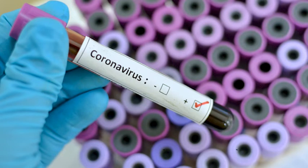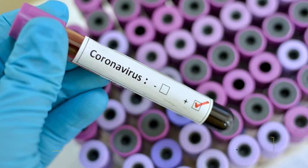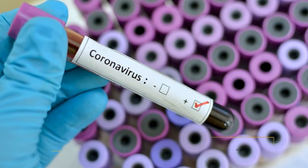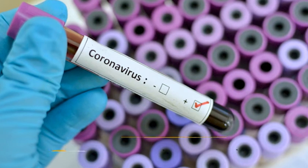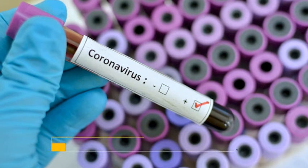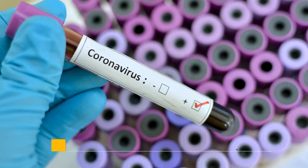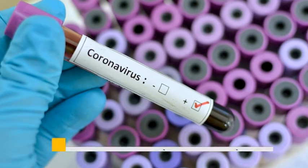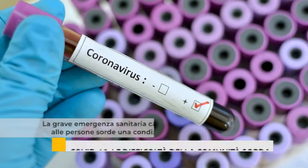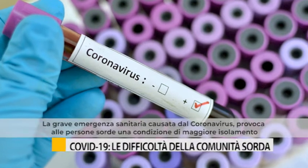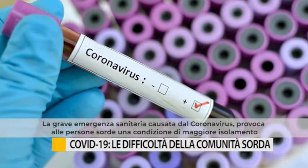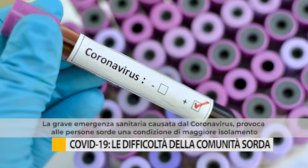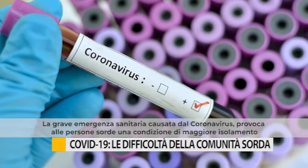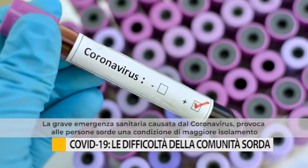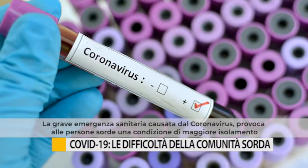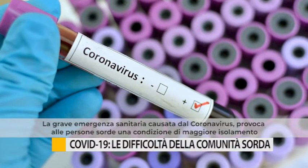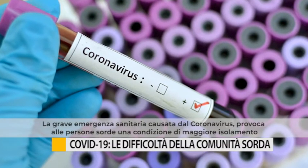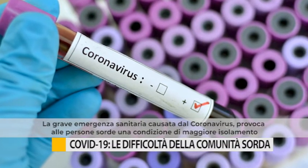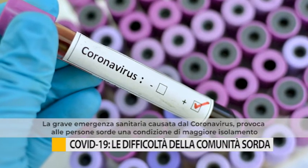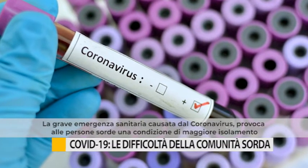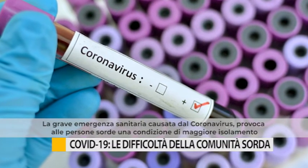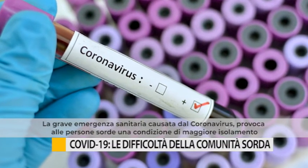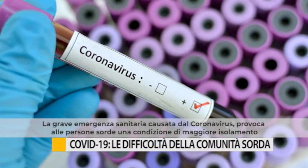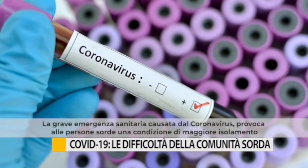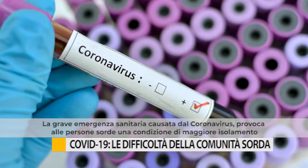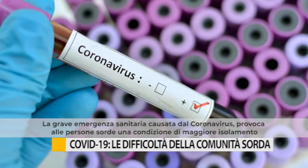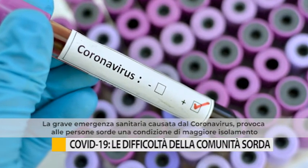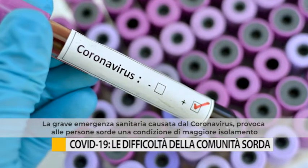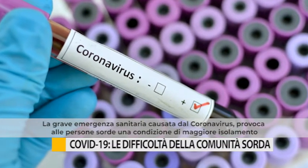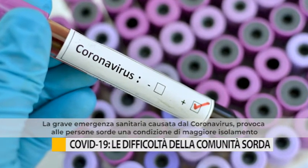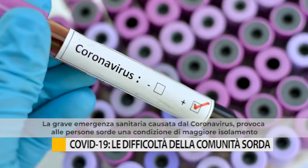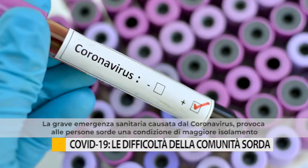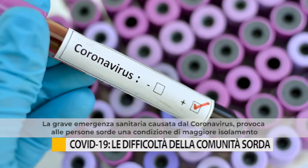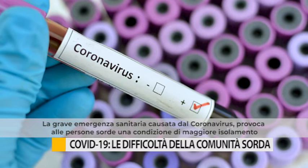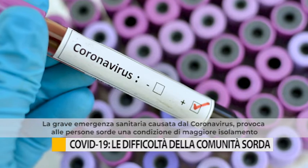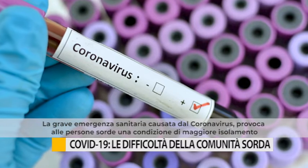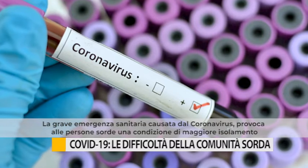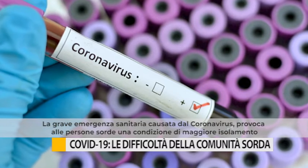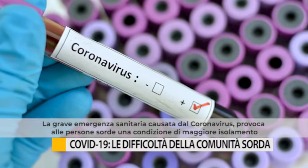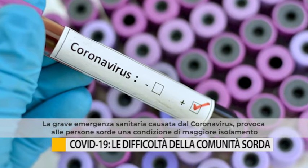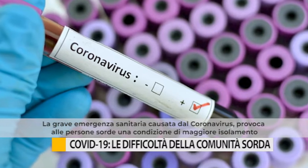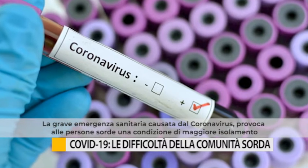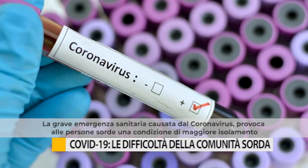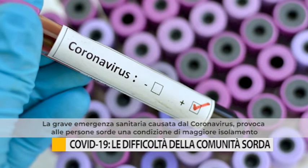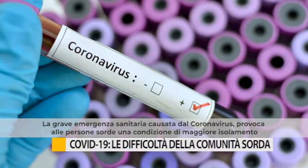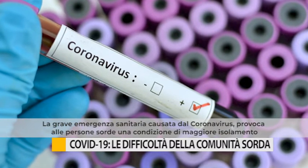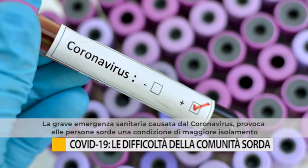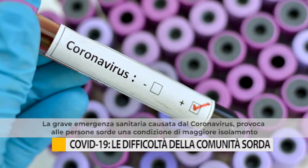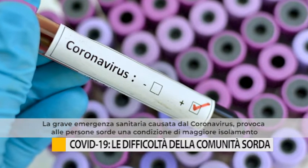La grave emergenza sanitaria causata dal coronavirus provoca alle persone sordi una condizione di maggior